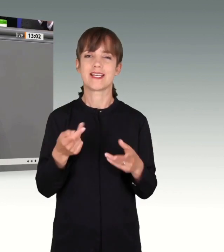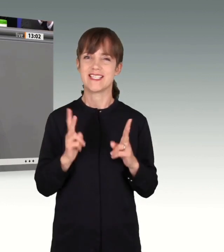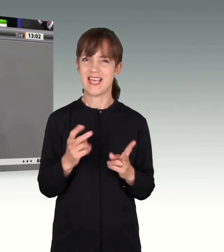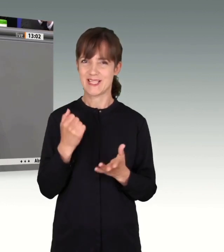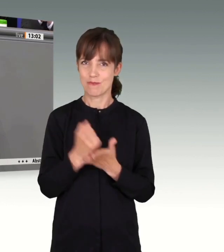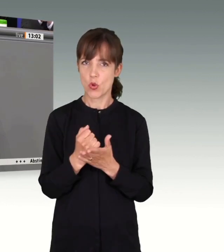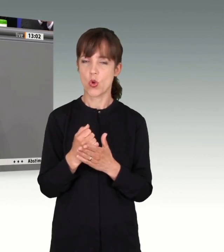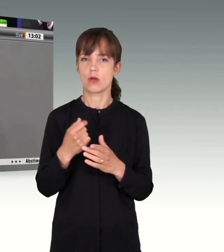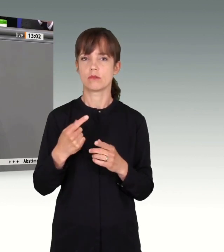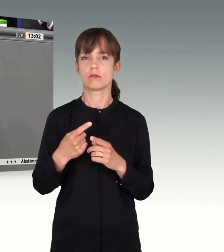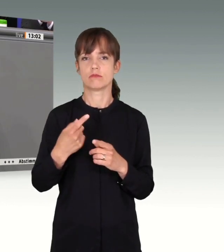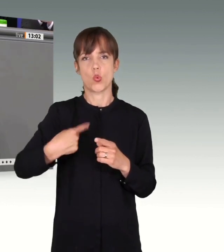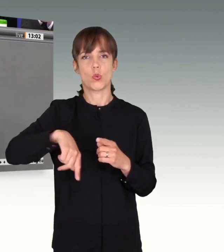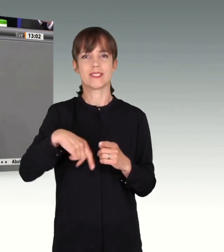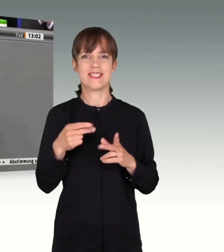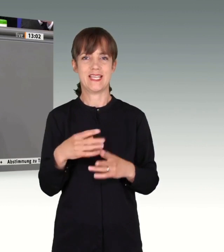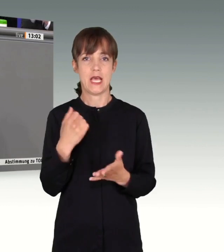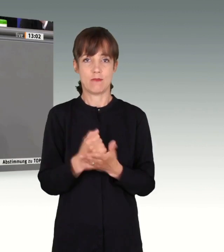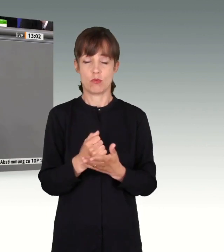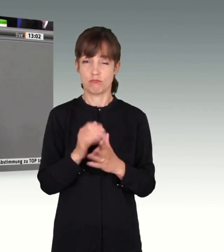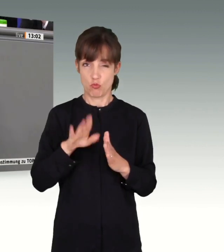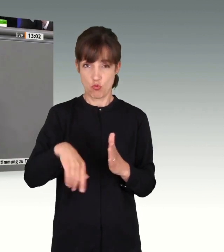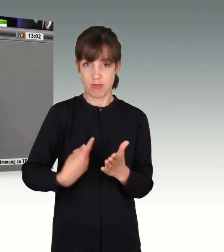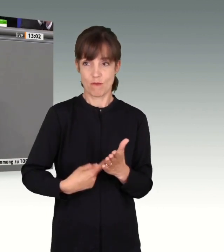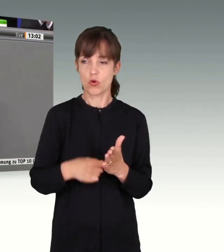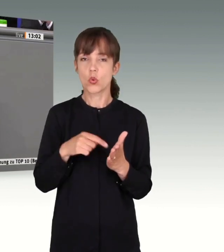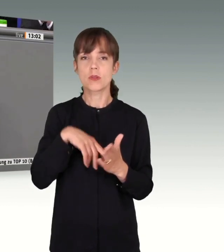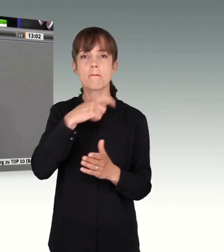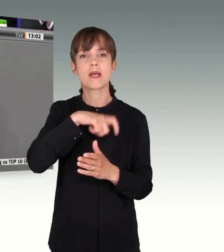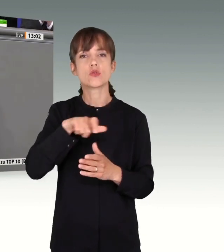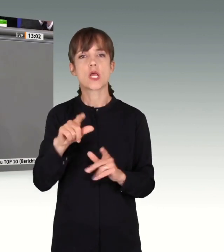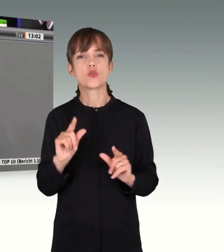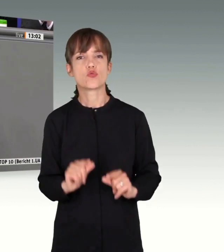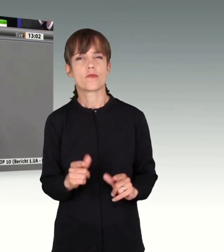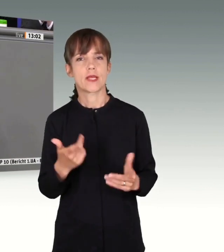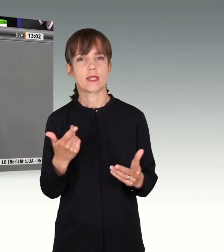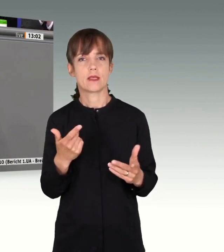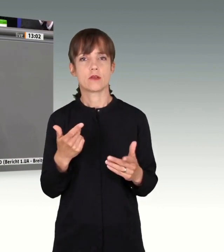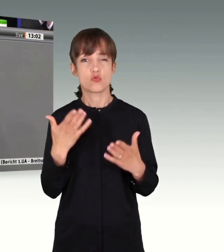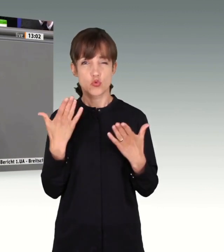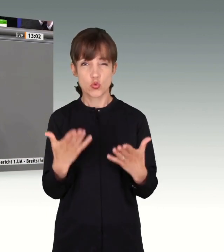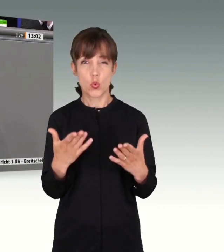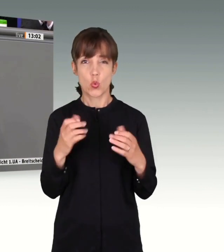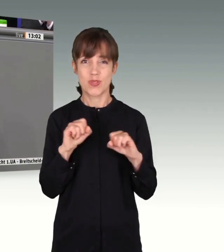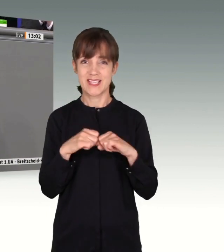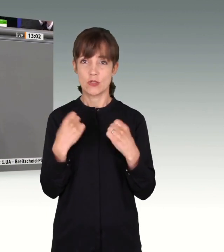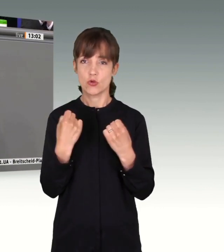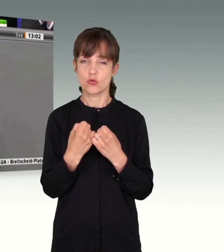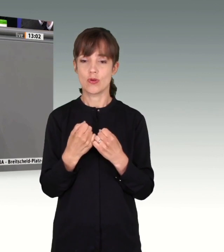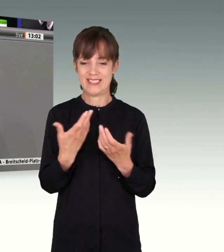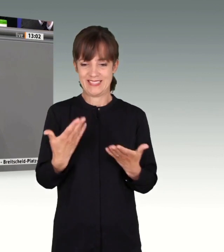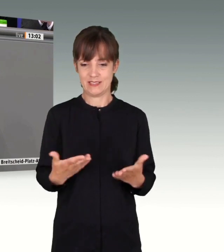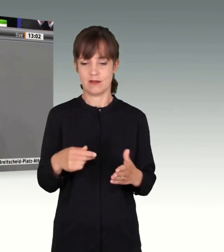Unsere Sicherheitsbehörden waren überfordert, weil sie zu wenig Personal hatten. Ein Umstand, den wir in dieser Wahlperiode und in der letzten